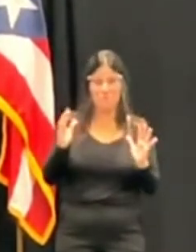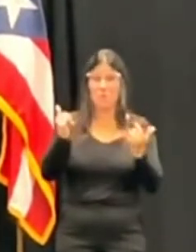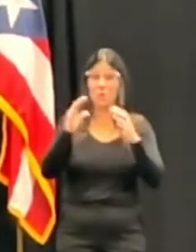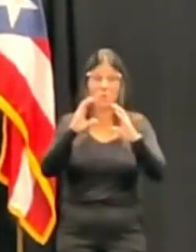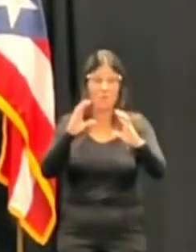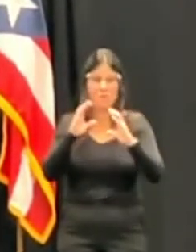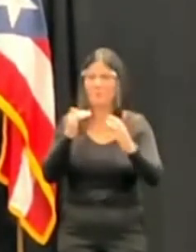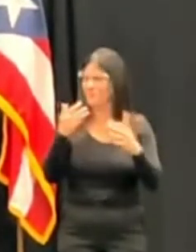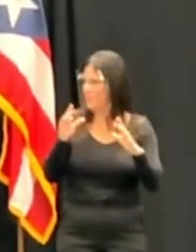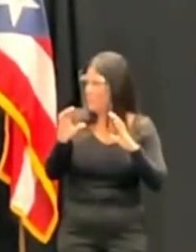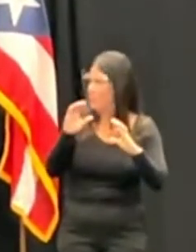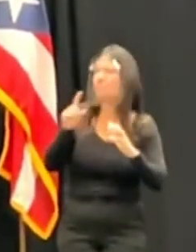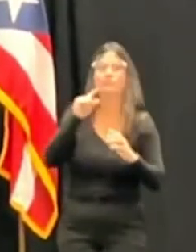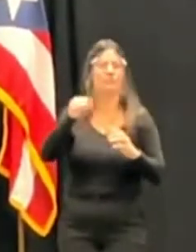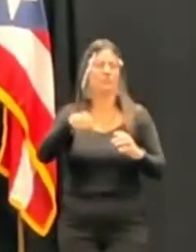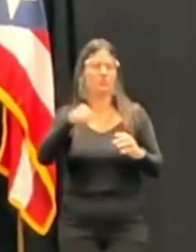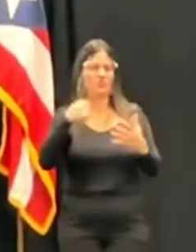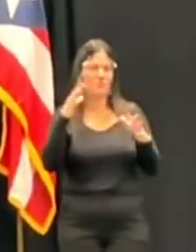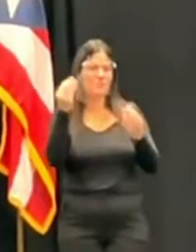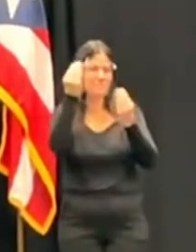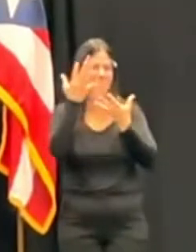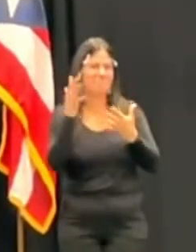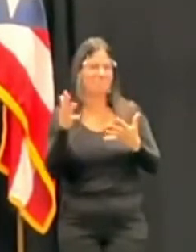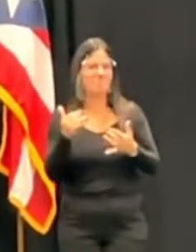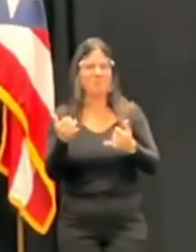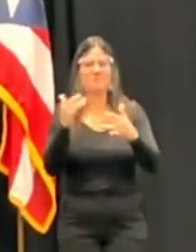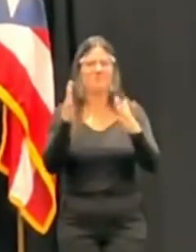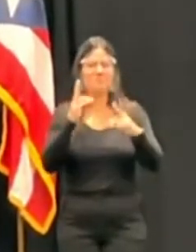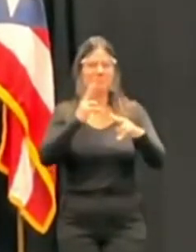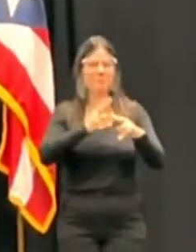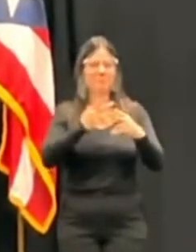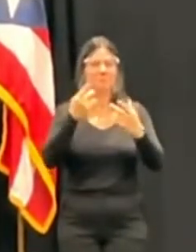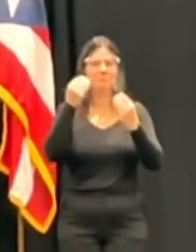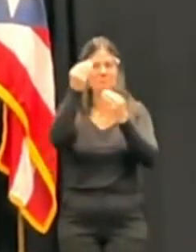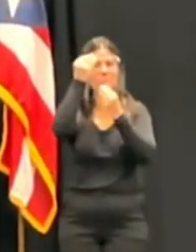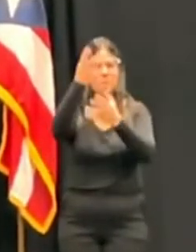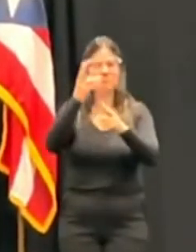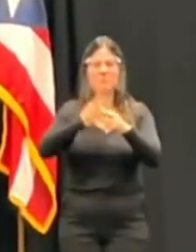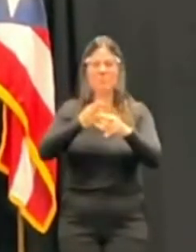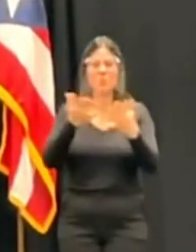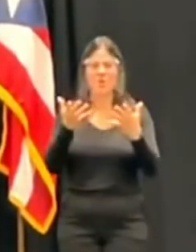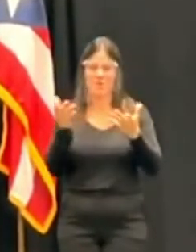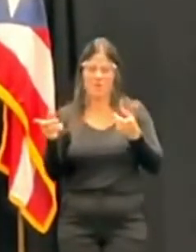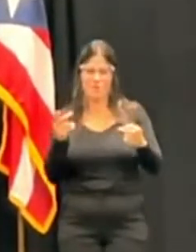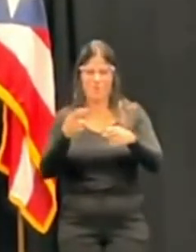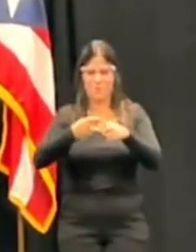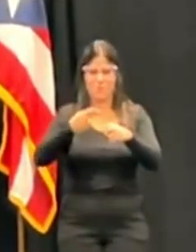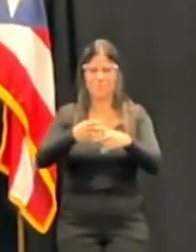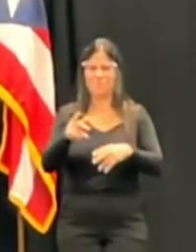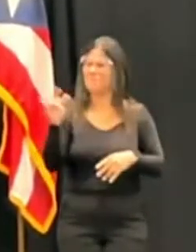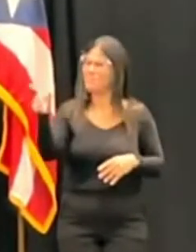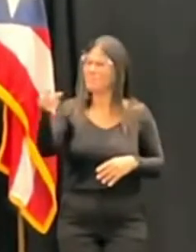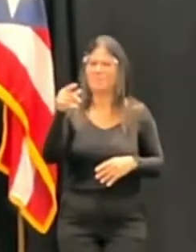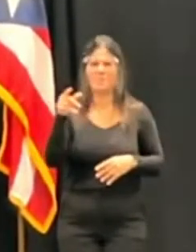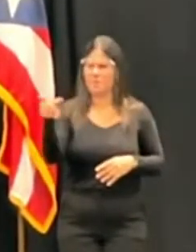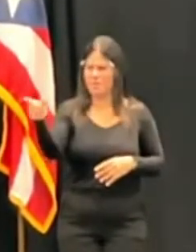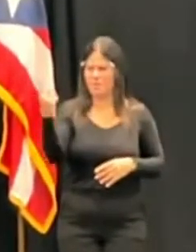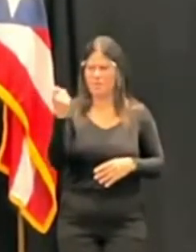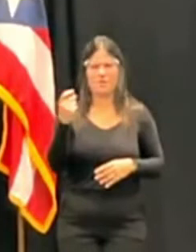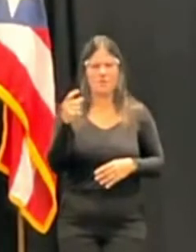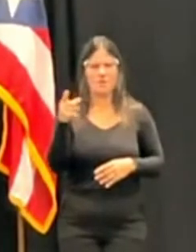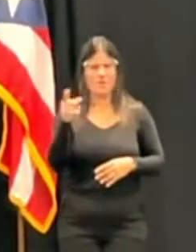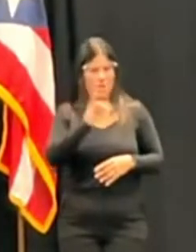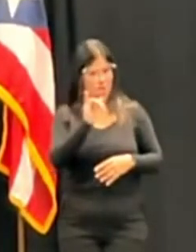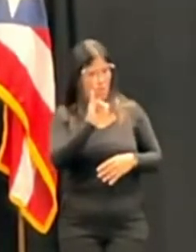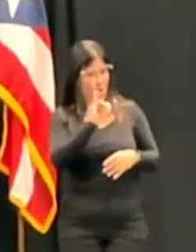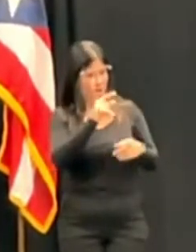expresé los nombramientos que se iban a hacer. Y más o menos le, perdón, le dijo si tenía votos, si estaban de acuerdo,